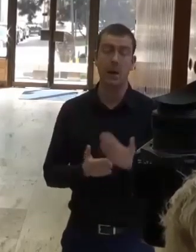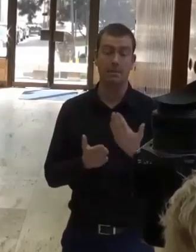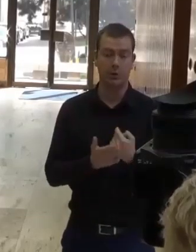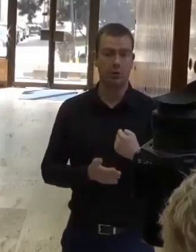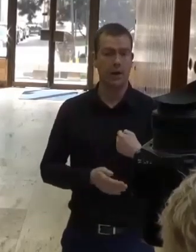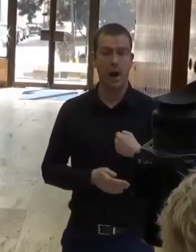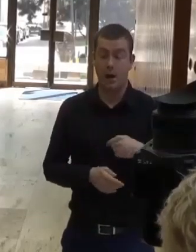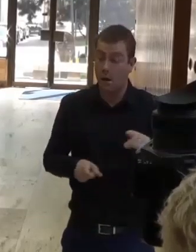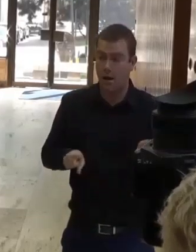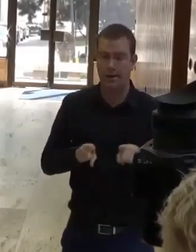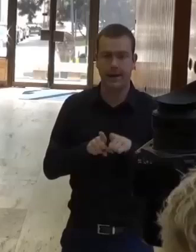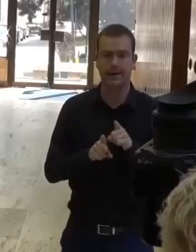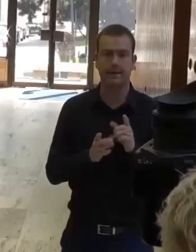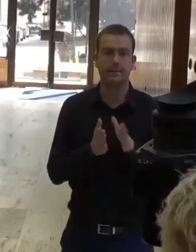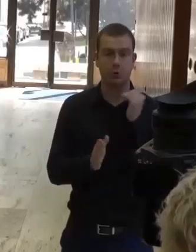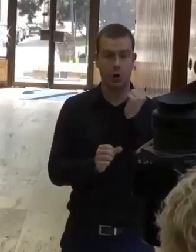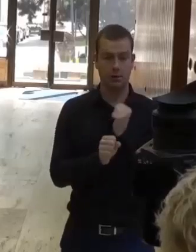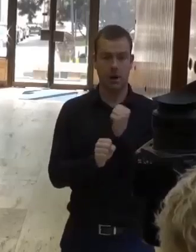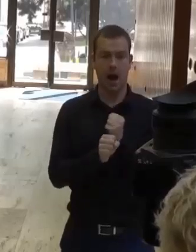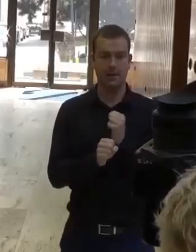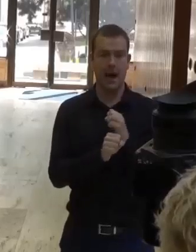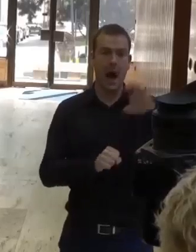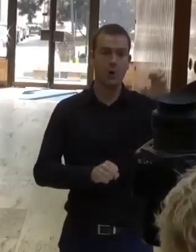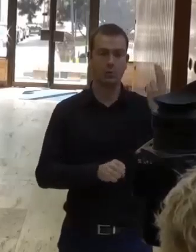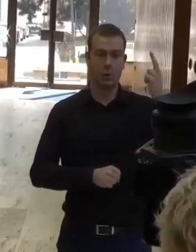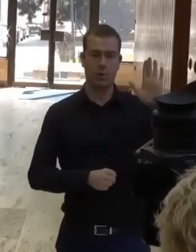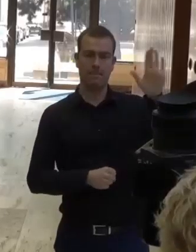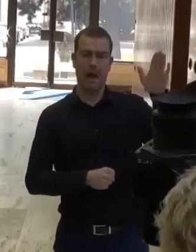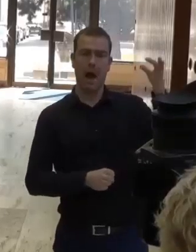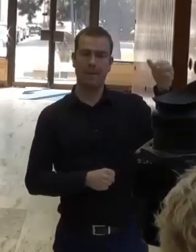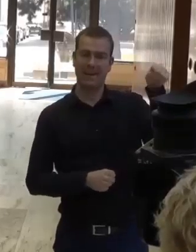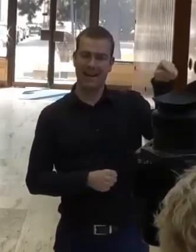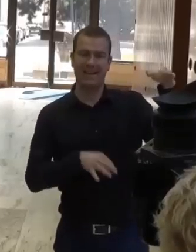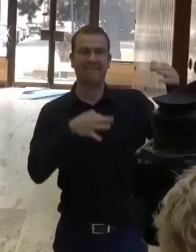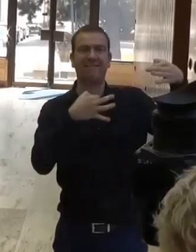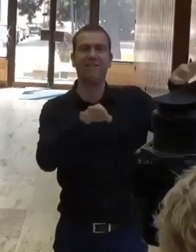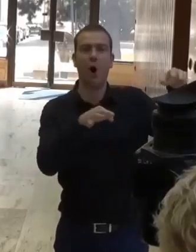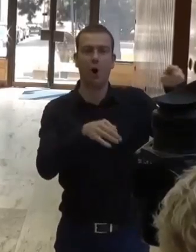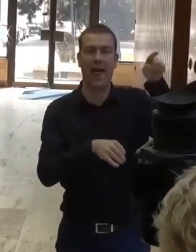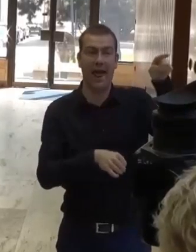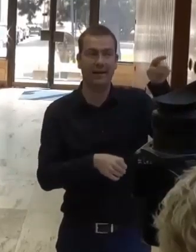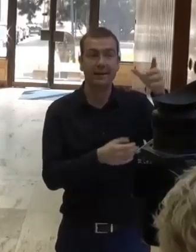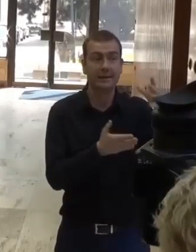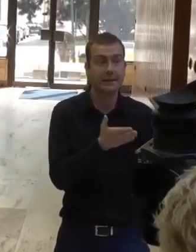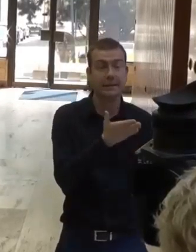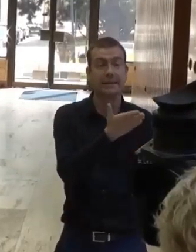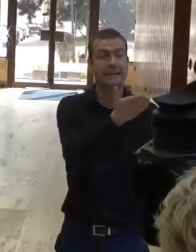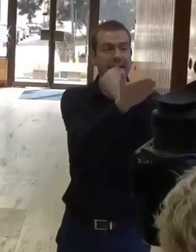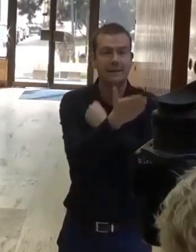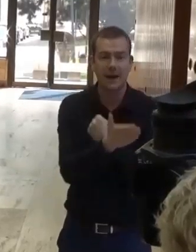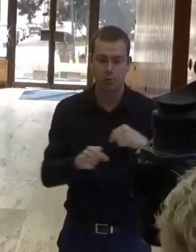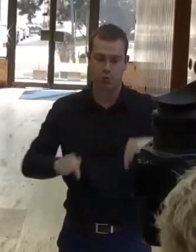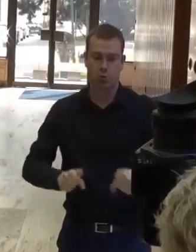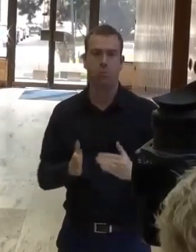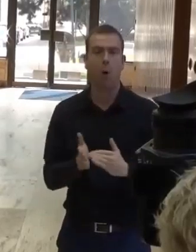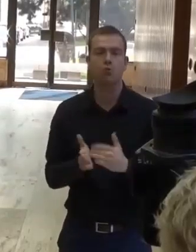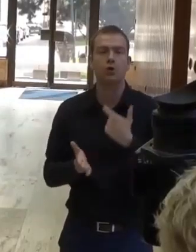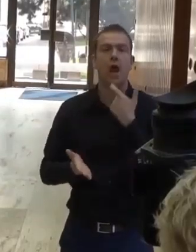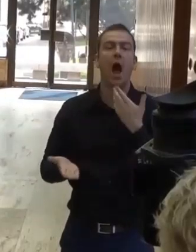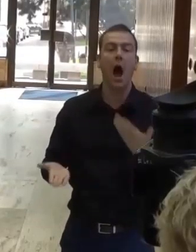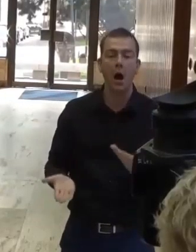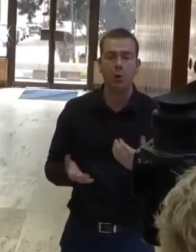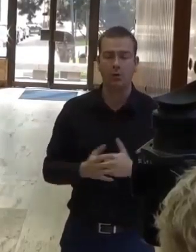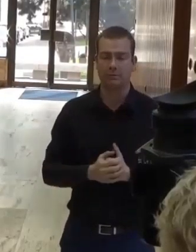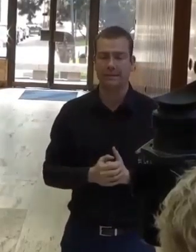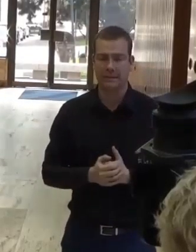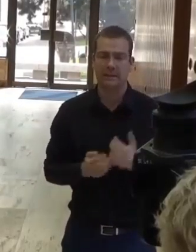eurofondy, ktoré sú nezazmluvnené alebo voľné, aby sme ich mohli použiť tam, kde